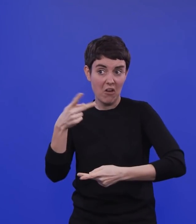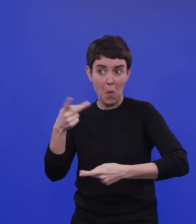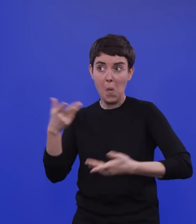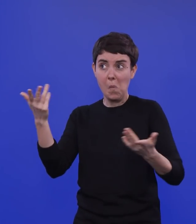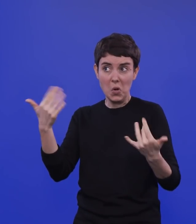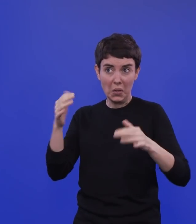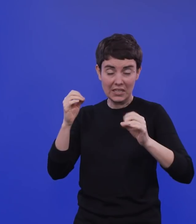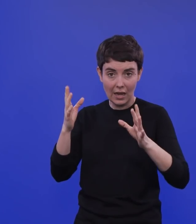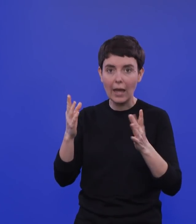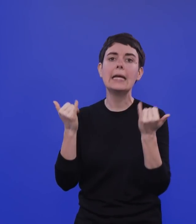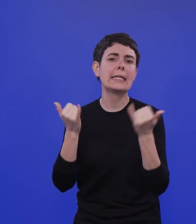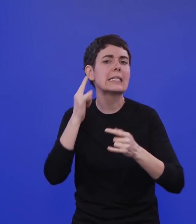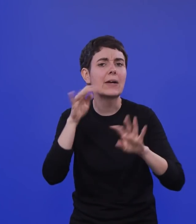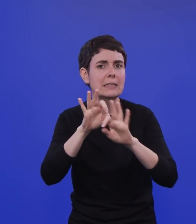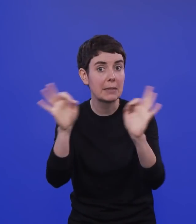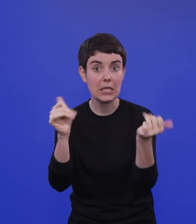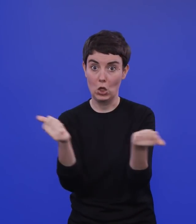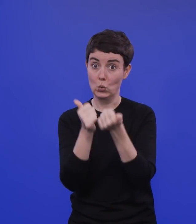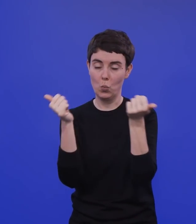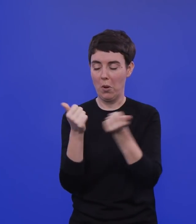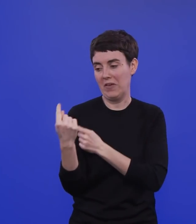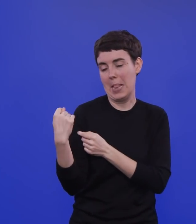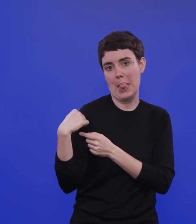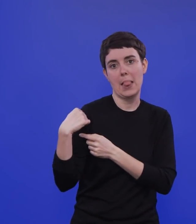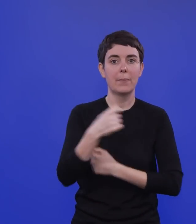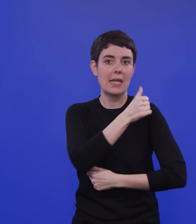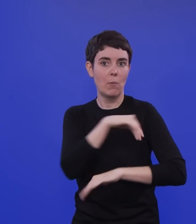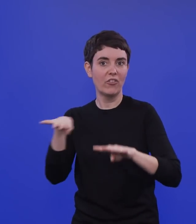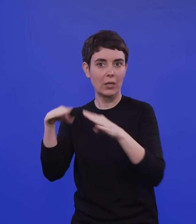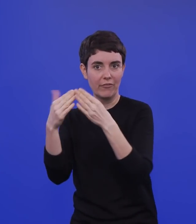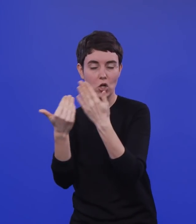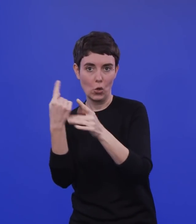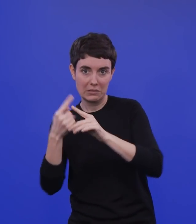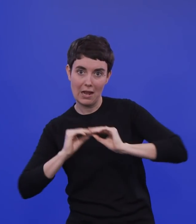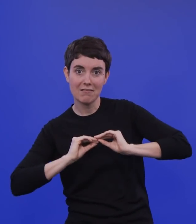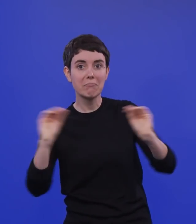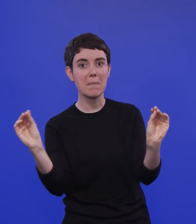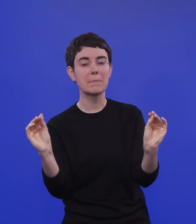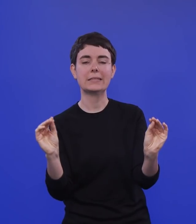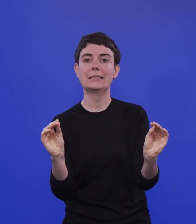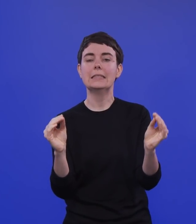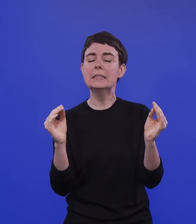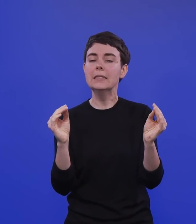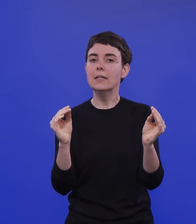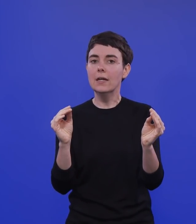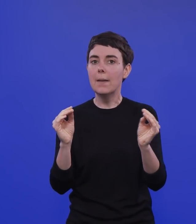besser. Das ist wirklich super, dass jetzt diese Zahlen mehr in der Öffentlichkeit sind. Da hat ja das